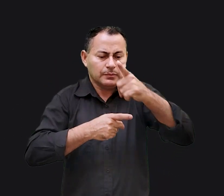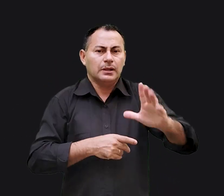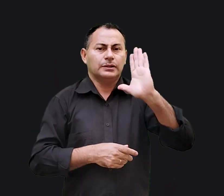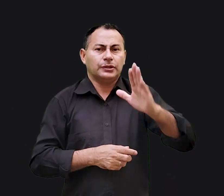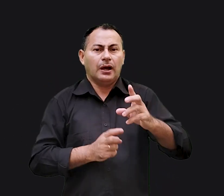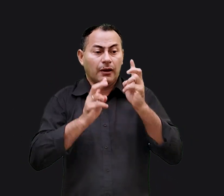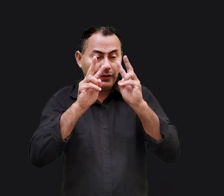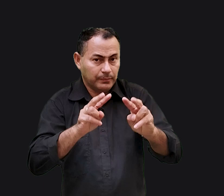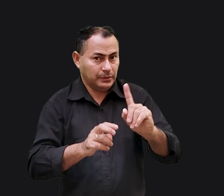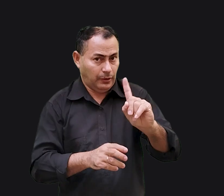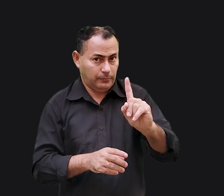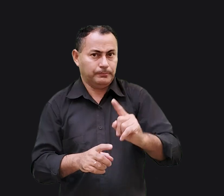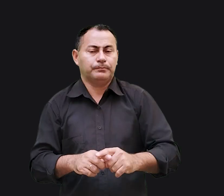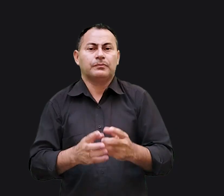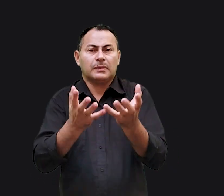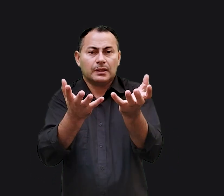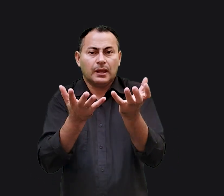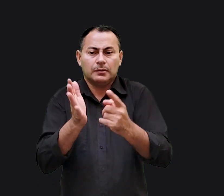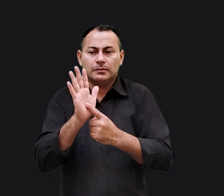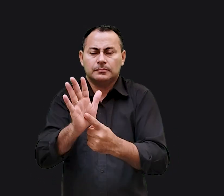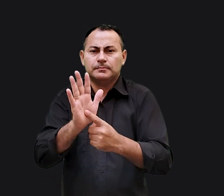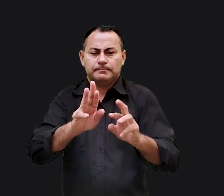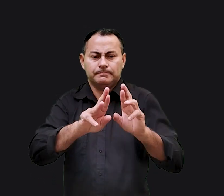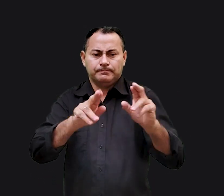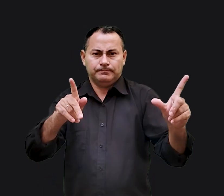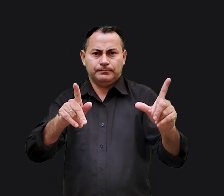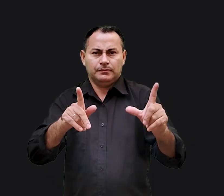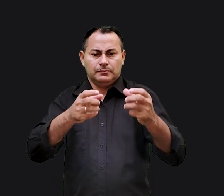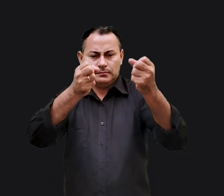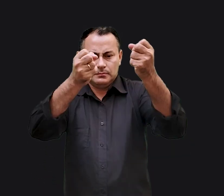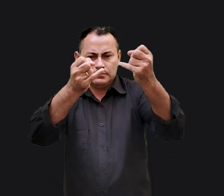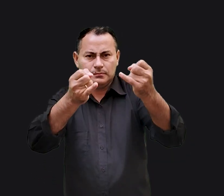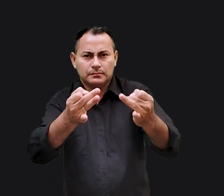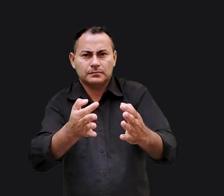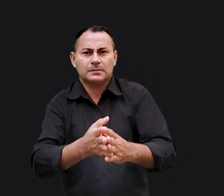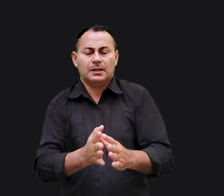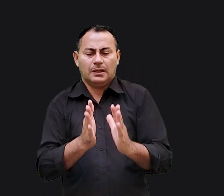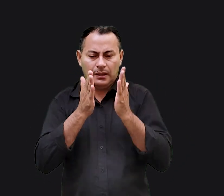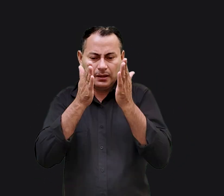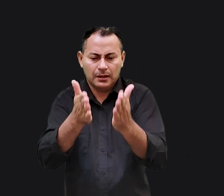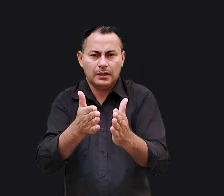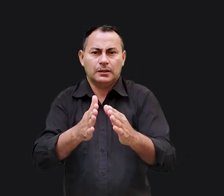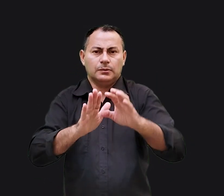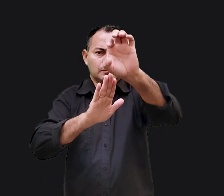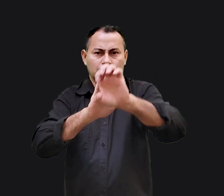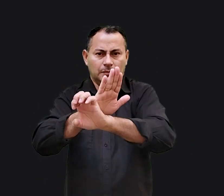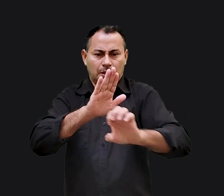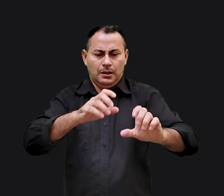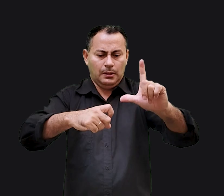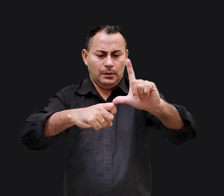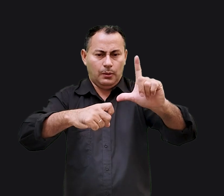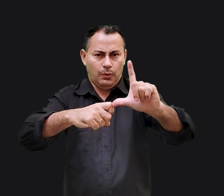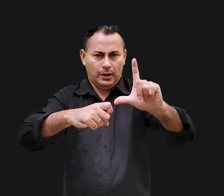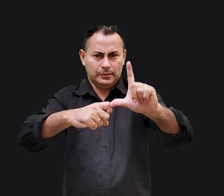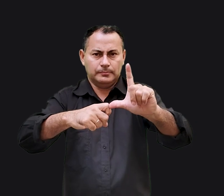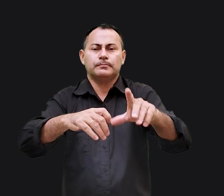repetiremos o que já foi visto. Quero destacar as diferenças na abordagem e na ênfase do Evangelho de Lucas